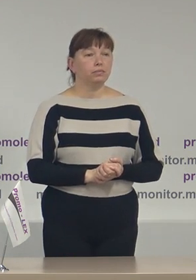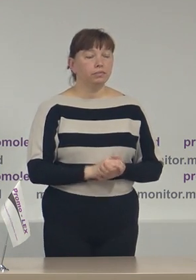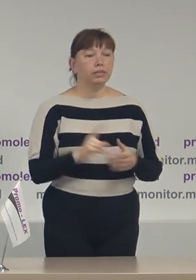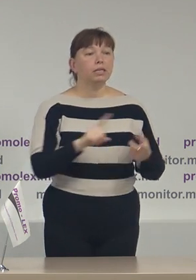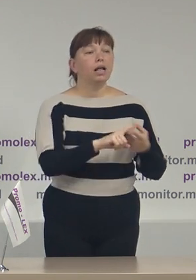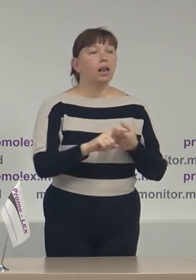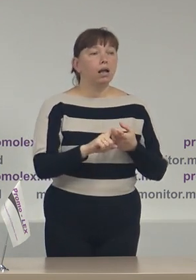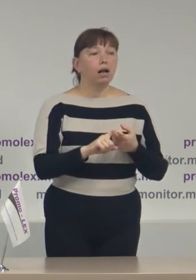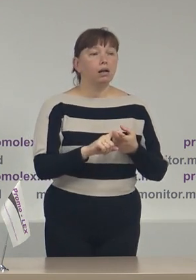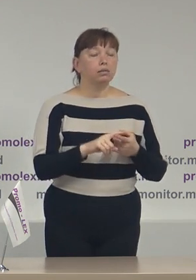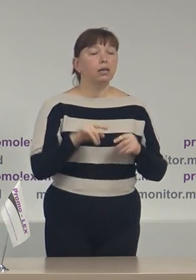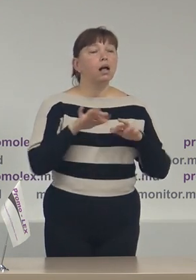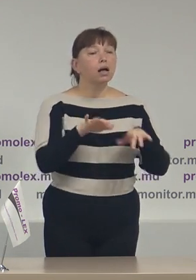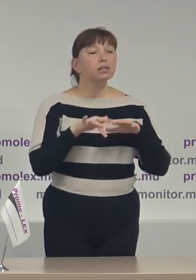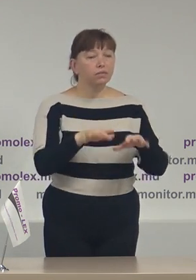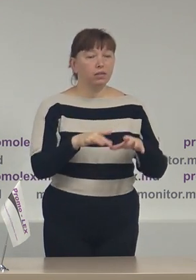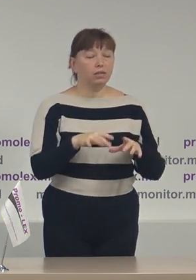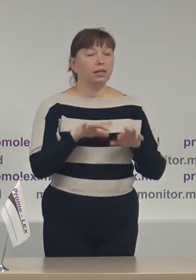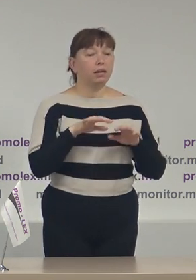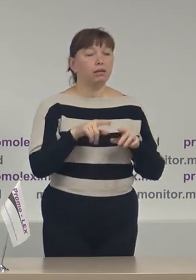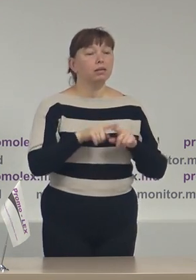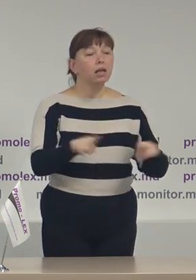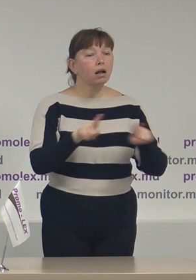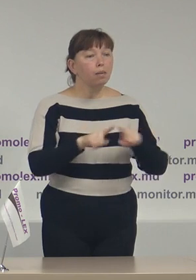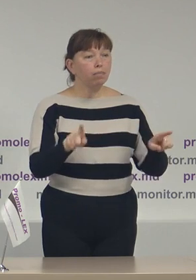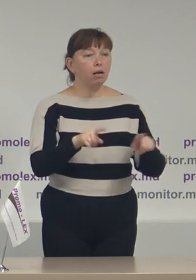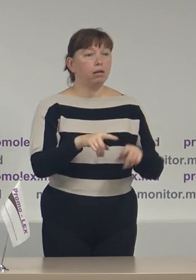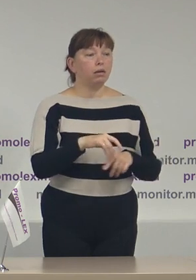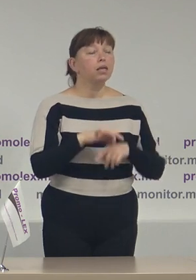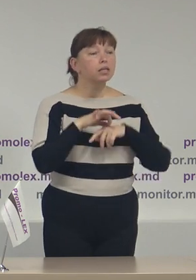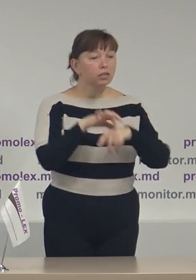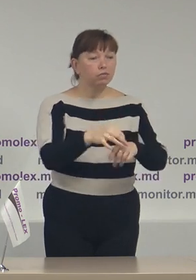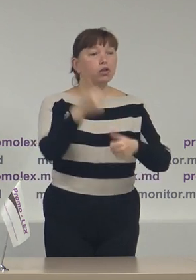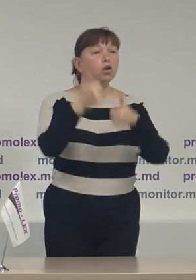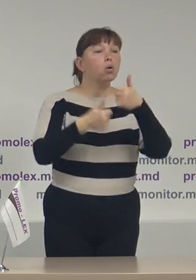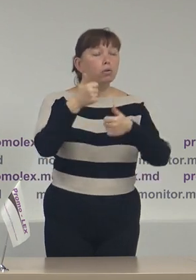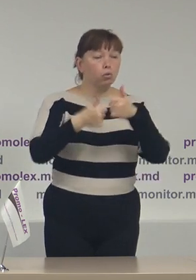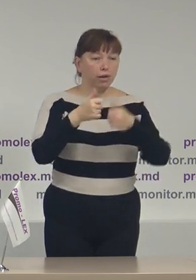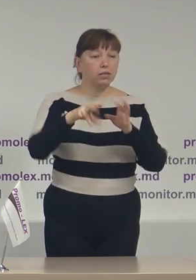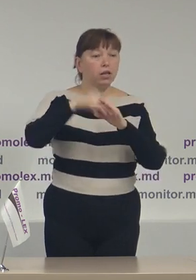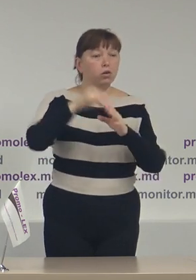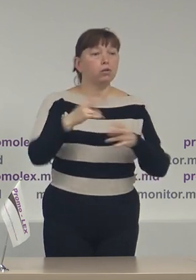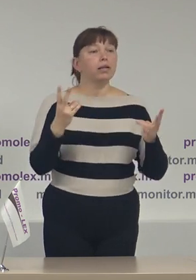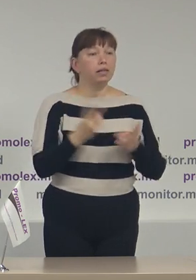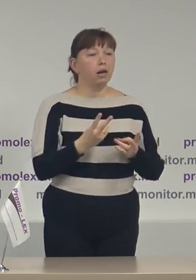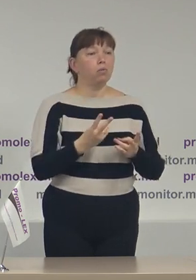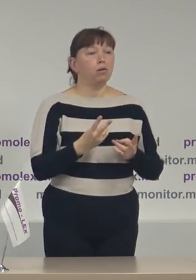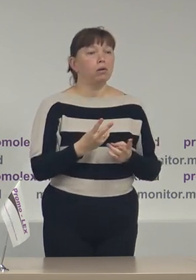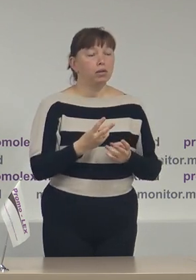Legat de activitățile de campanie desfășurate de concurenții electorale, noi trebuie să